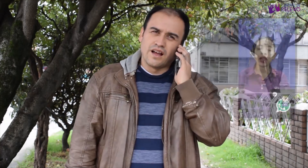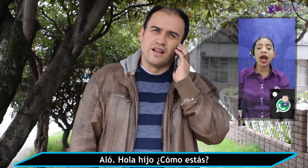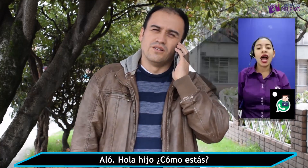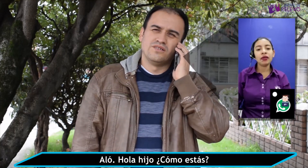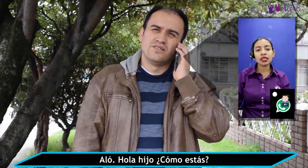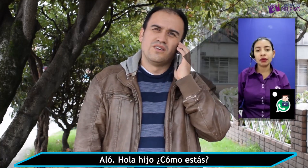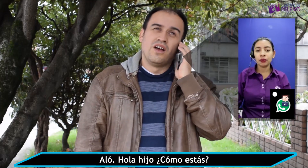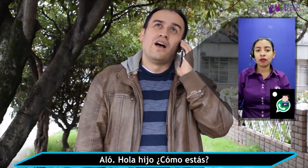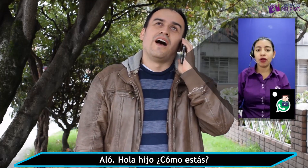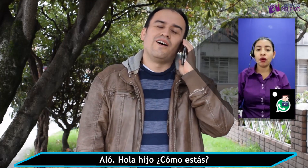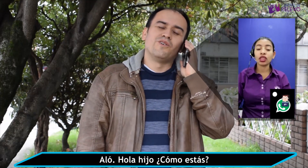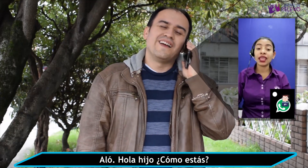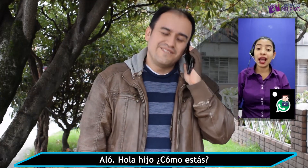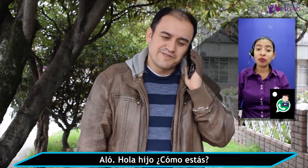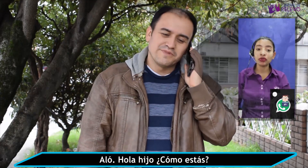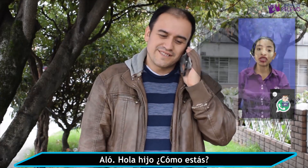¿Aló? Hola, hijo. ¿Cómo estás?